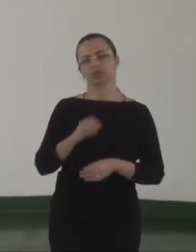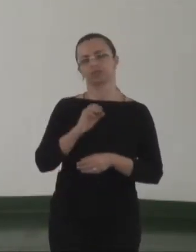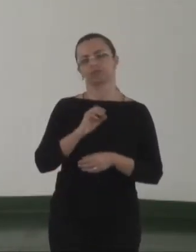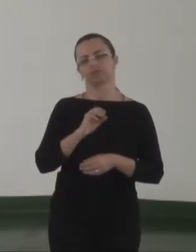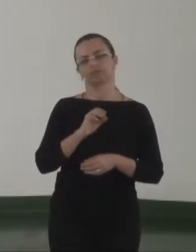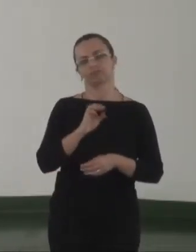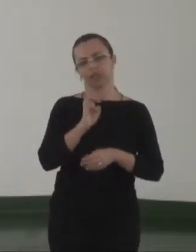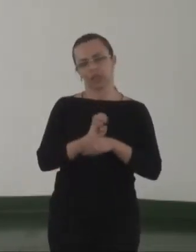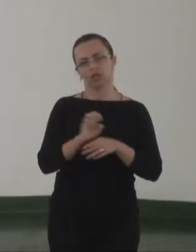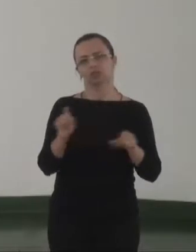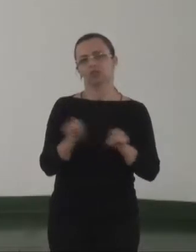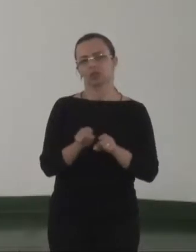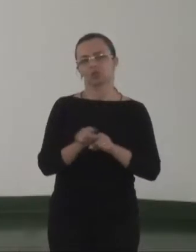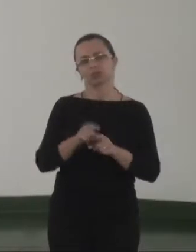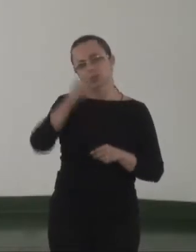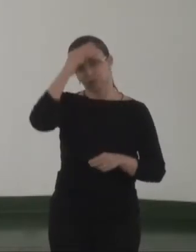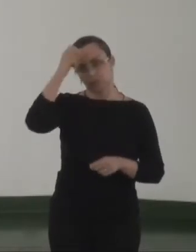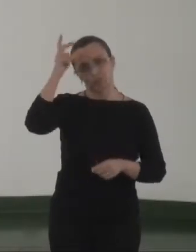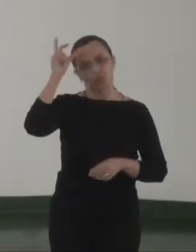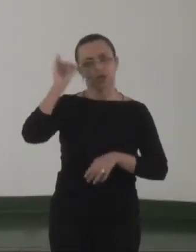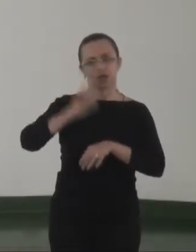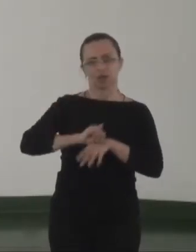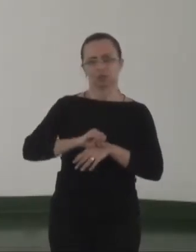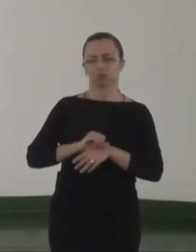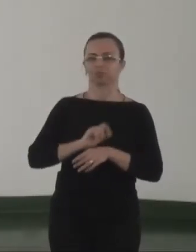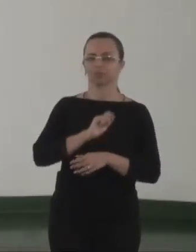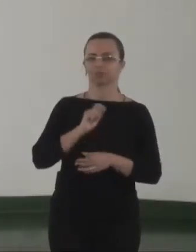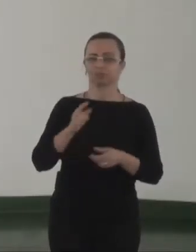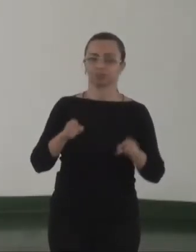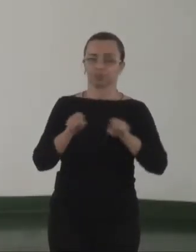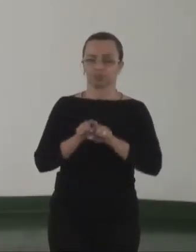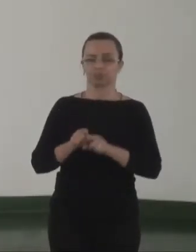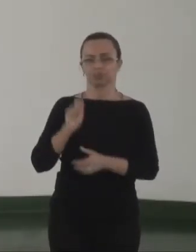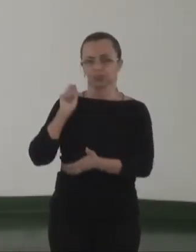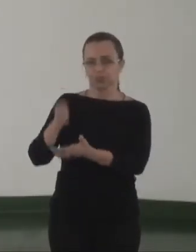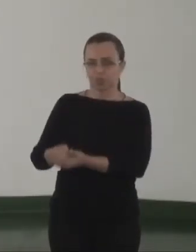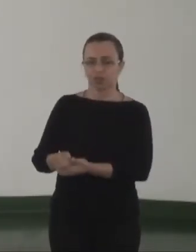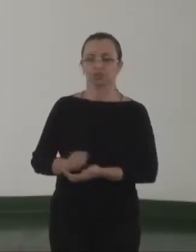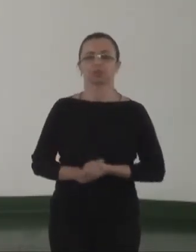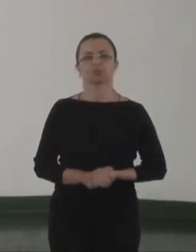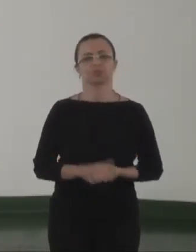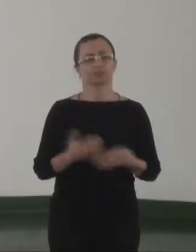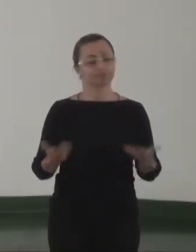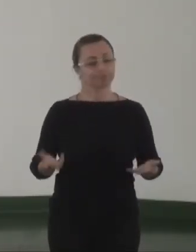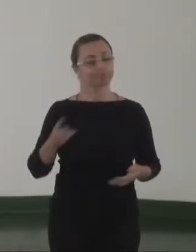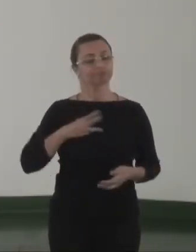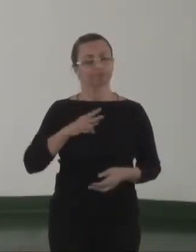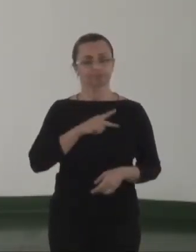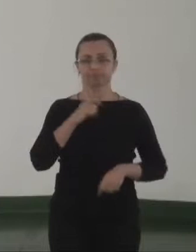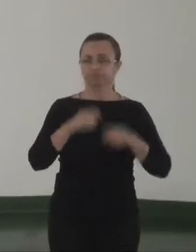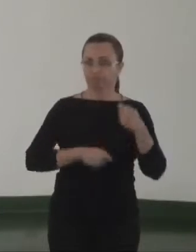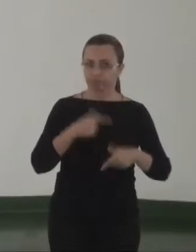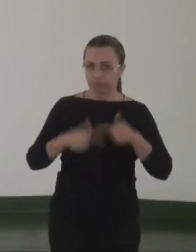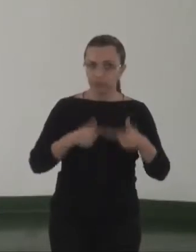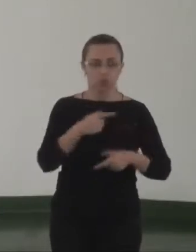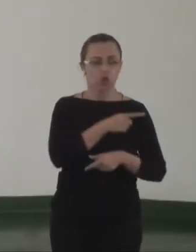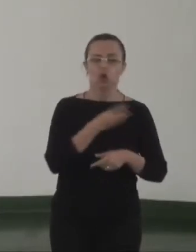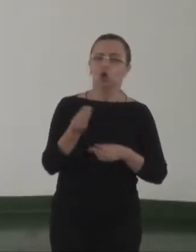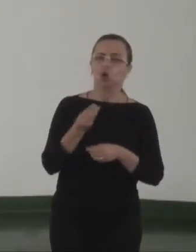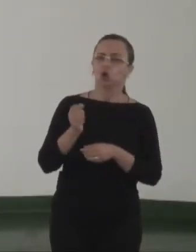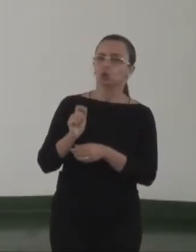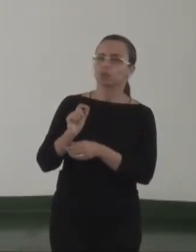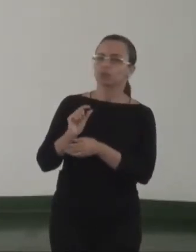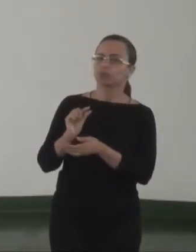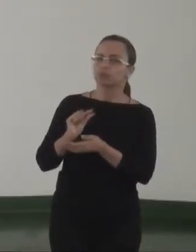de capital, das capitais. Então isso é muito sério. Vai ter que trabalhar o custeio dessas casas